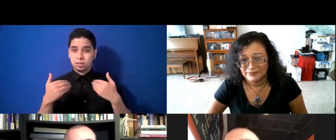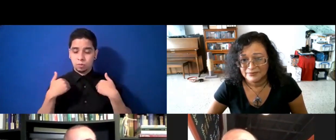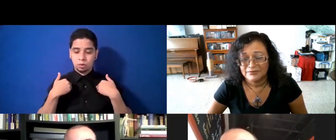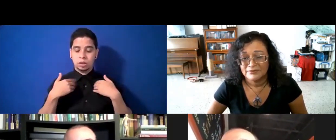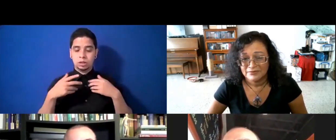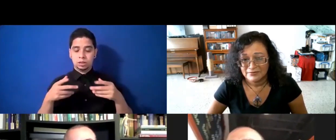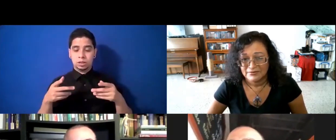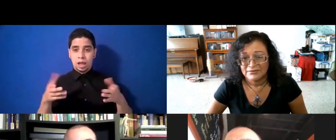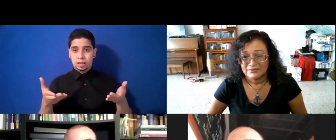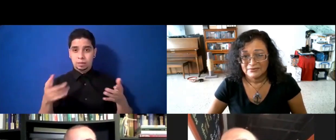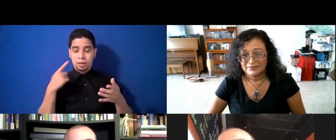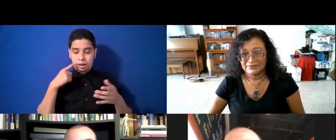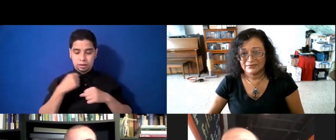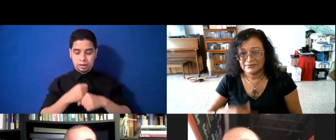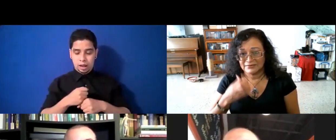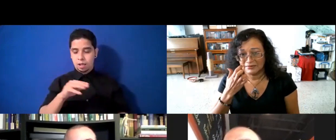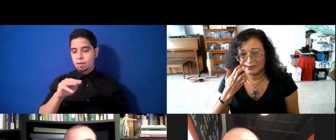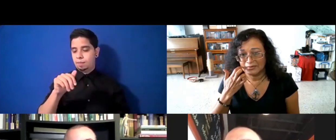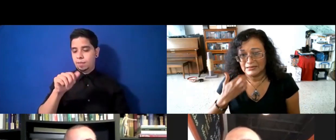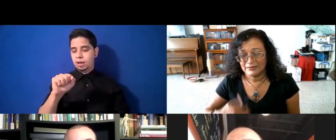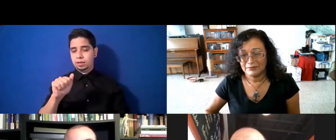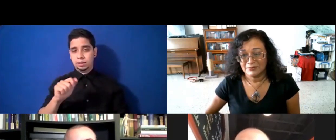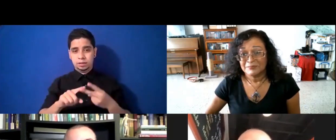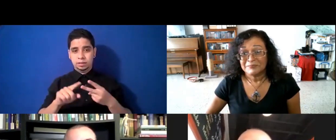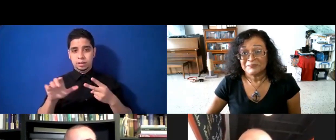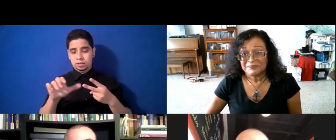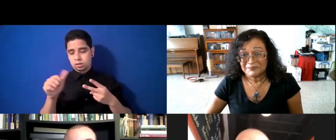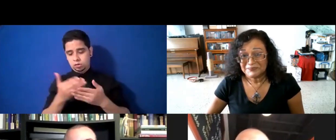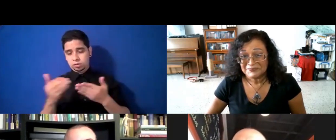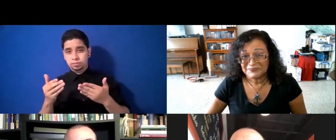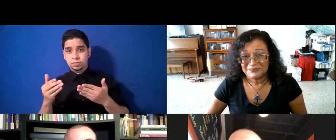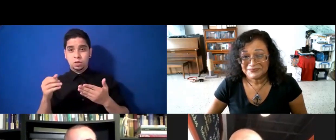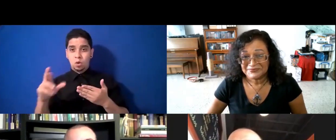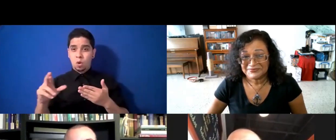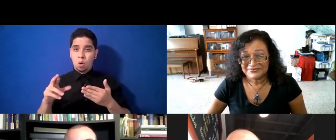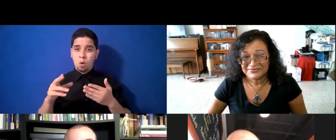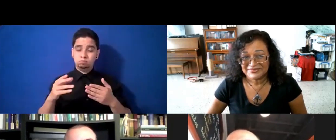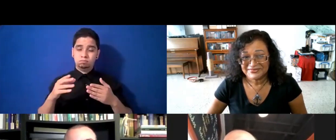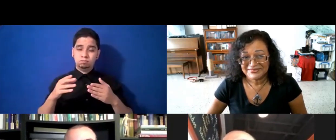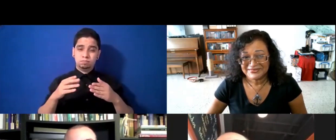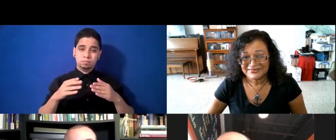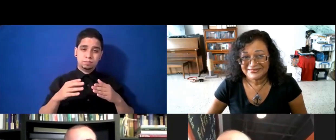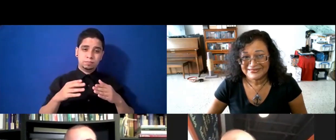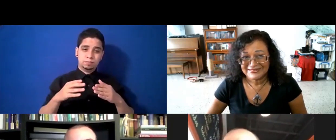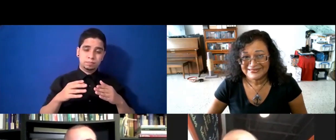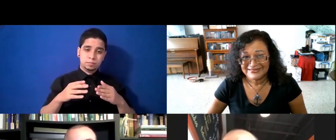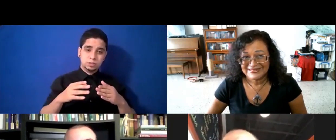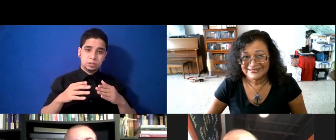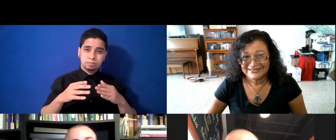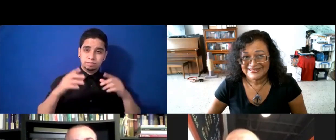alguna salsa, y, entonces, se adelanta, corre uno, a lo mejor, se amanece un poco más, uno, para hacerlo, y luego, pues, compartir en la